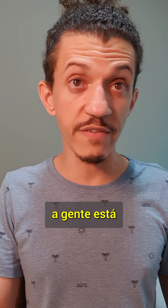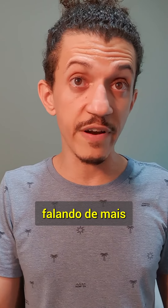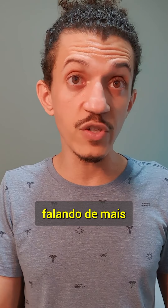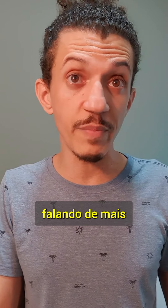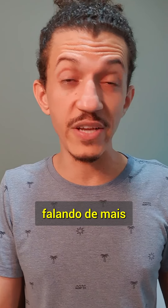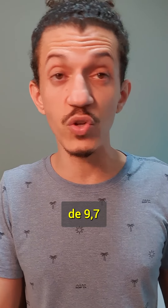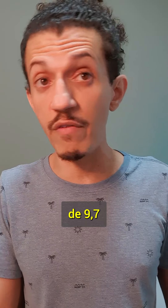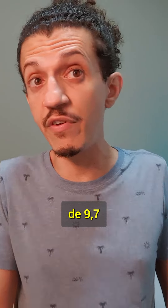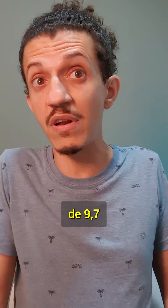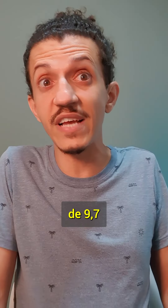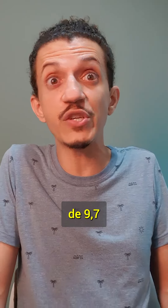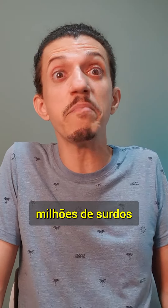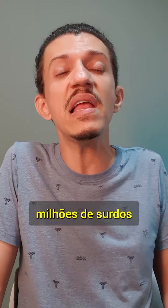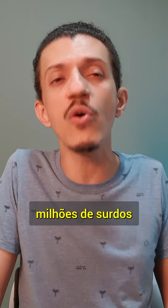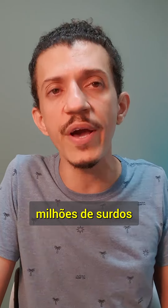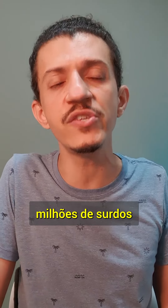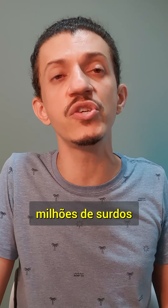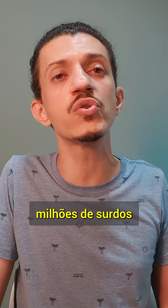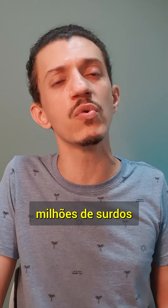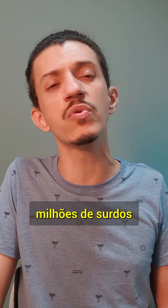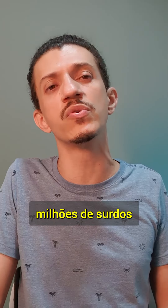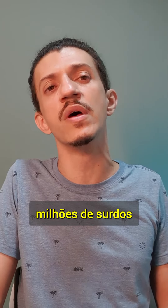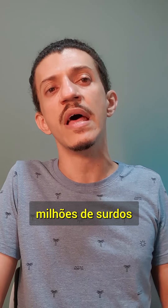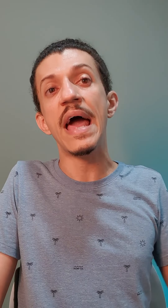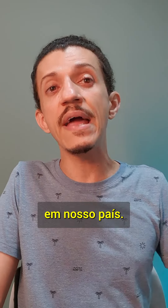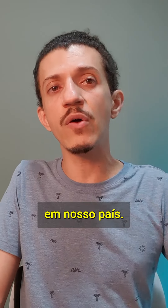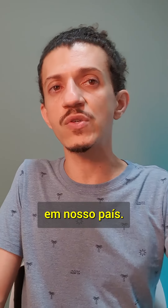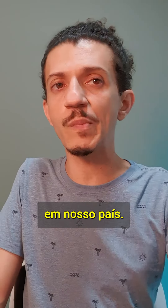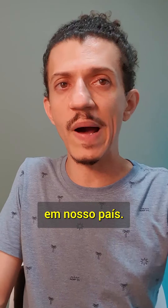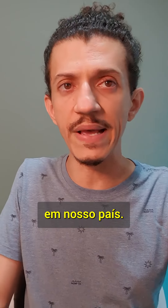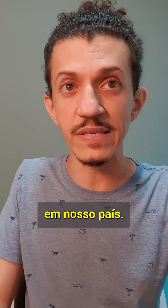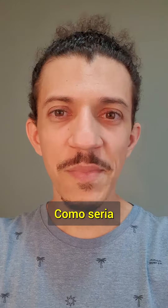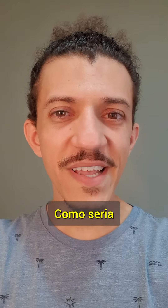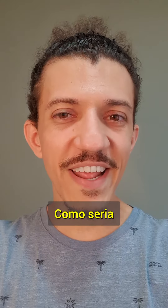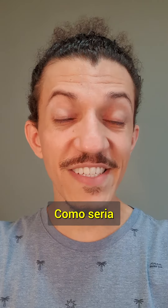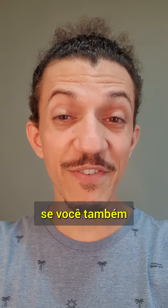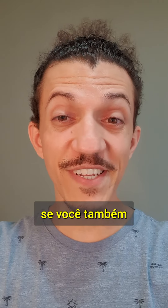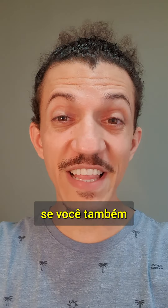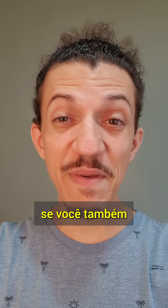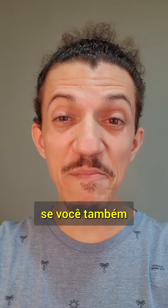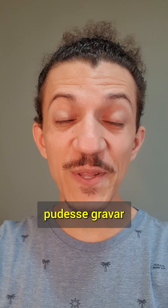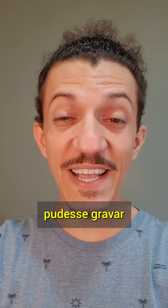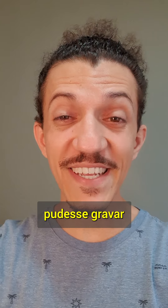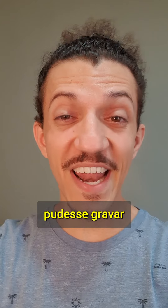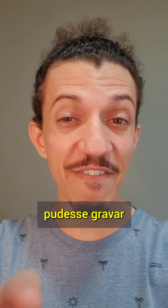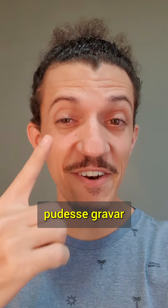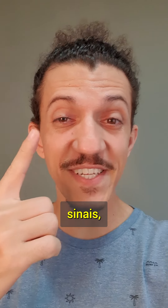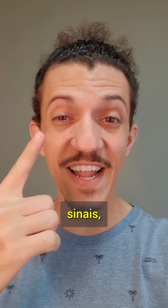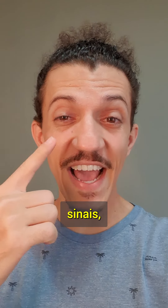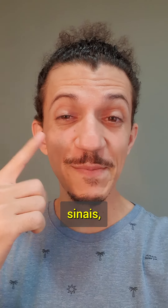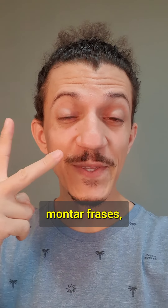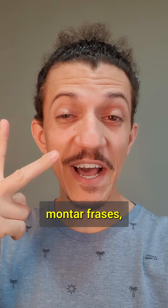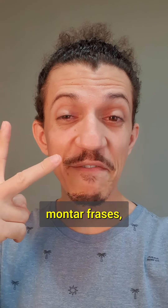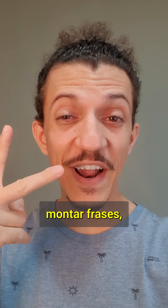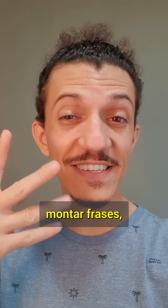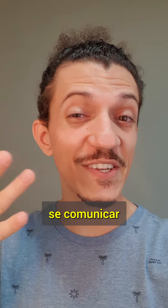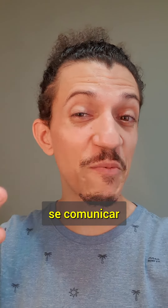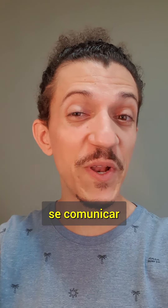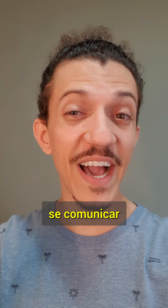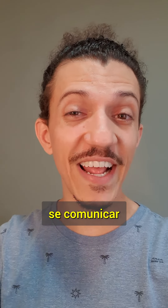a gente está falando de mais de 9,7 milhões de surdos em nosso país. Como seria se você também pudesse gravar os sinais, montar frases e se comunicar